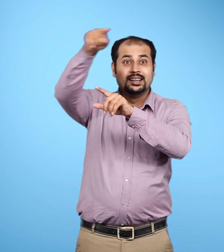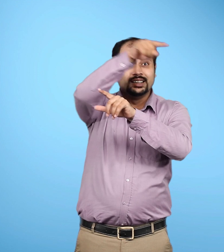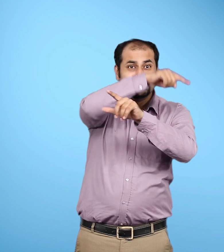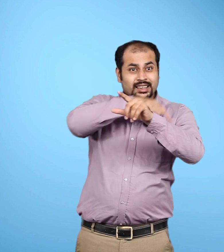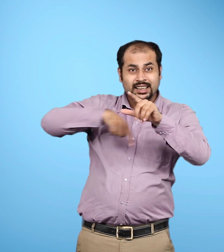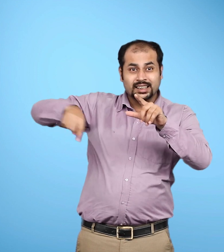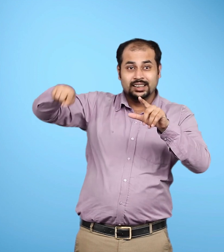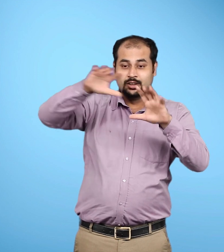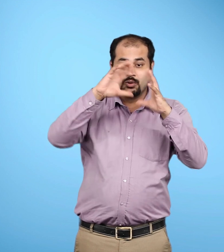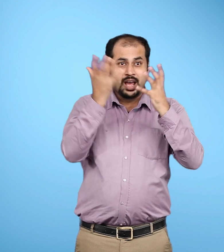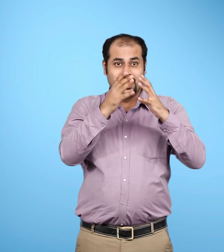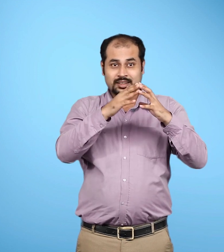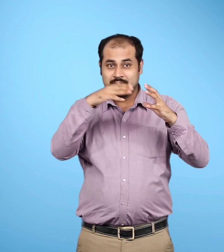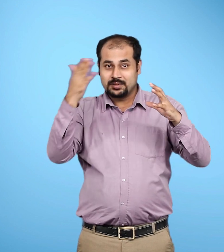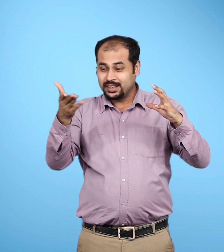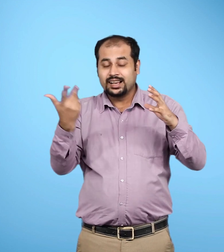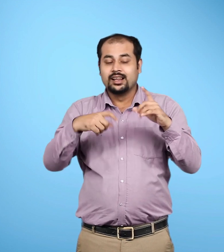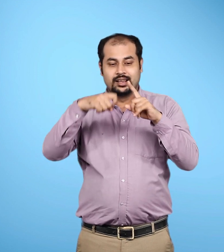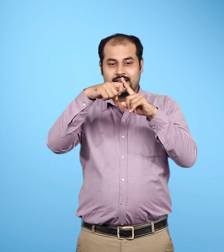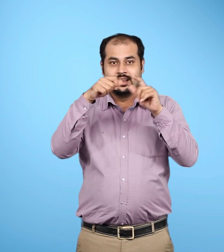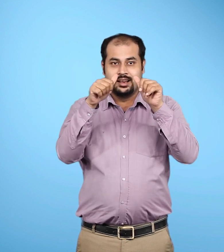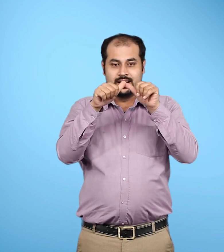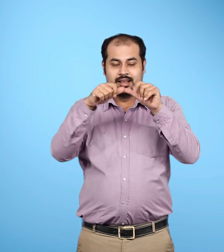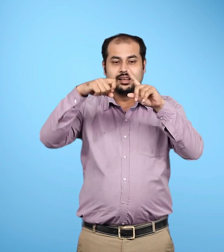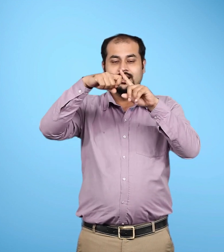एवं प्रित्वी के कक्षा में स्थापित कर दिया जाता है